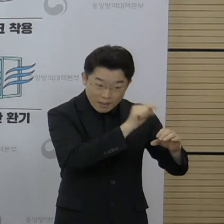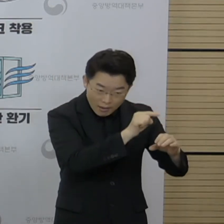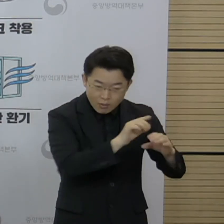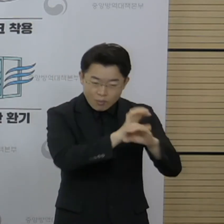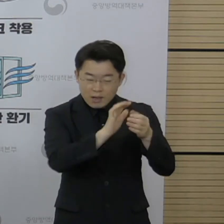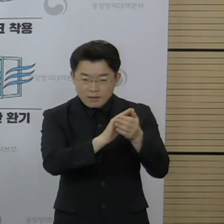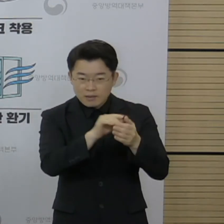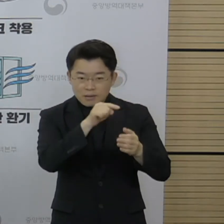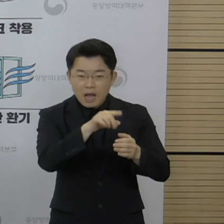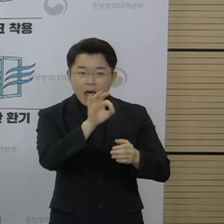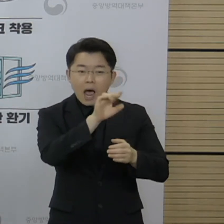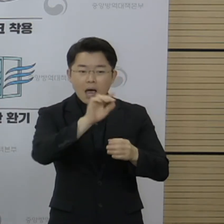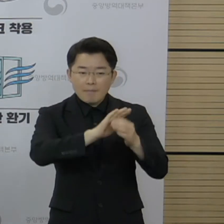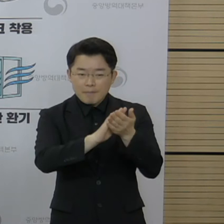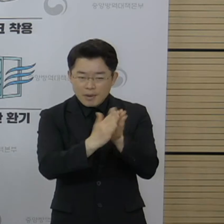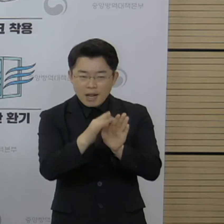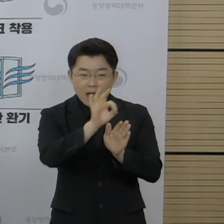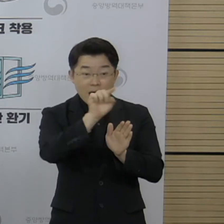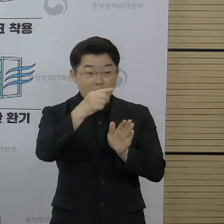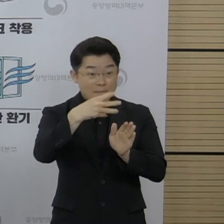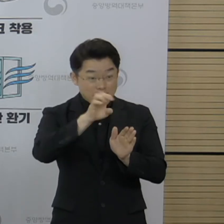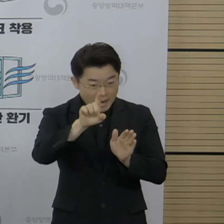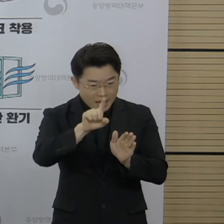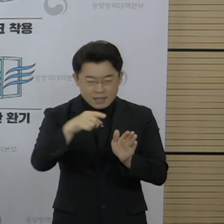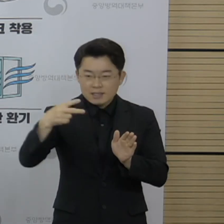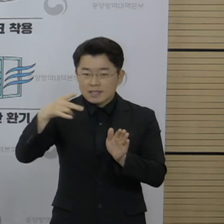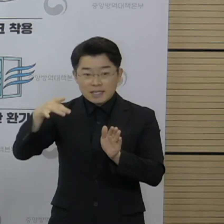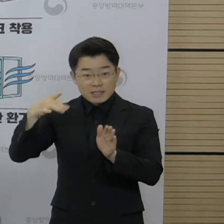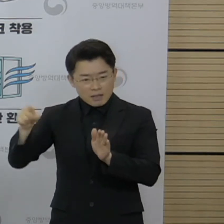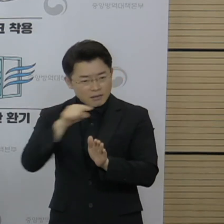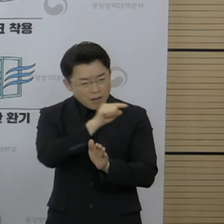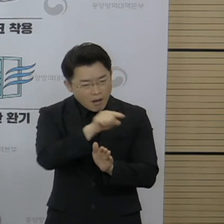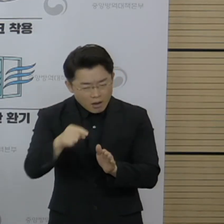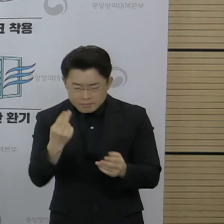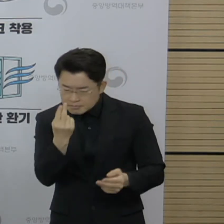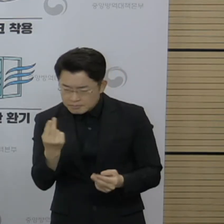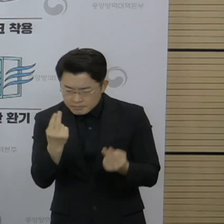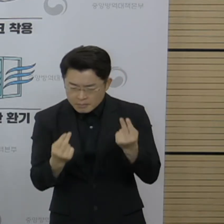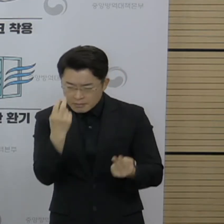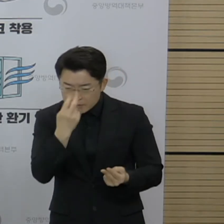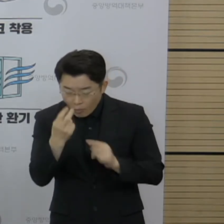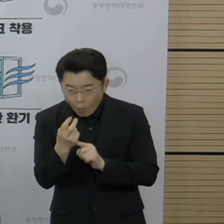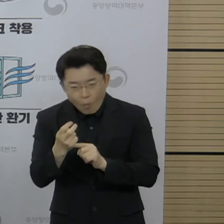또는 알파형 변이 바이러스와의 배양 기간 차이가 없음을 확인하였습니다.